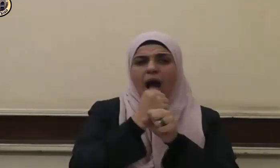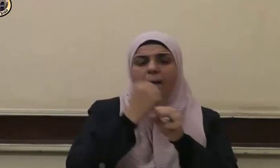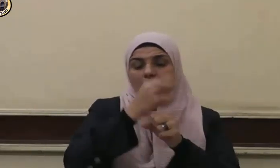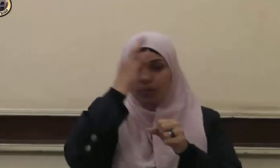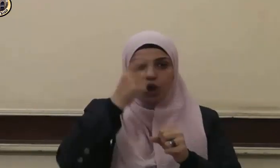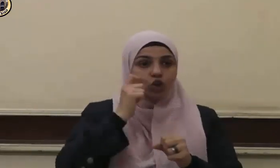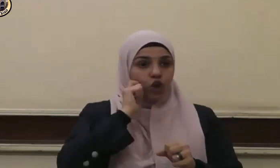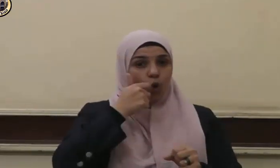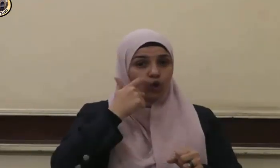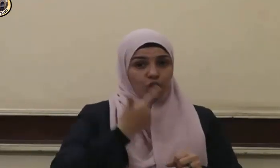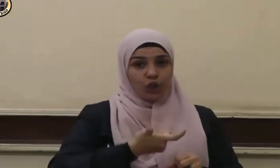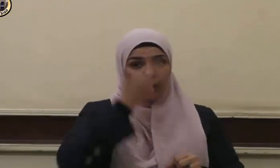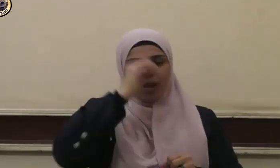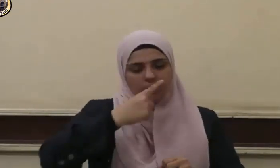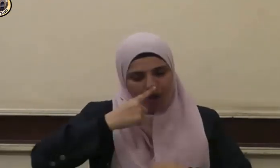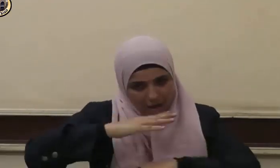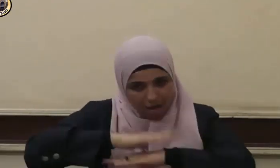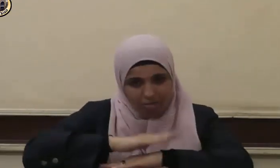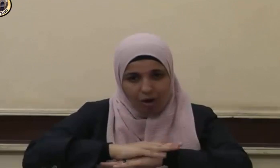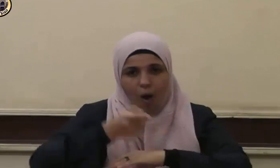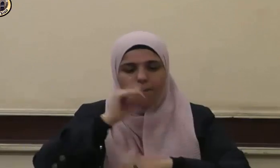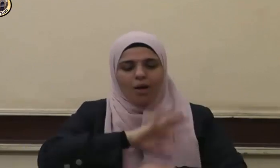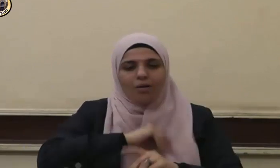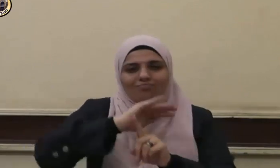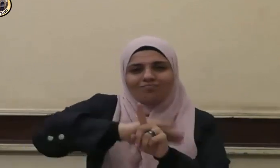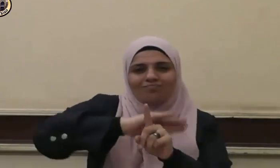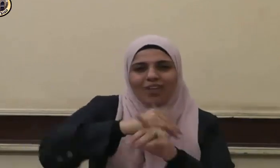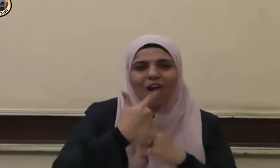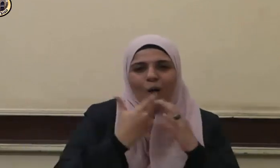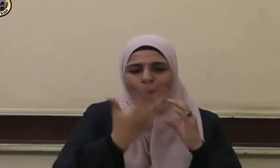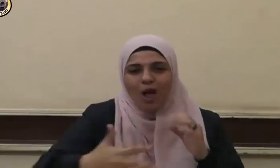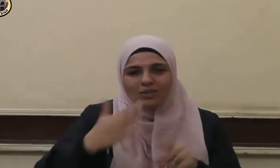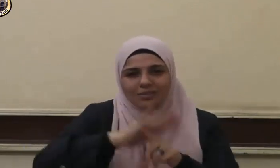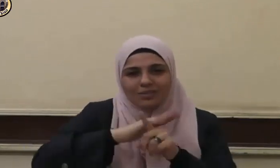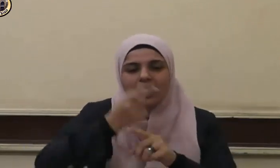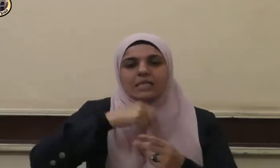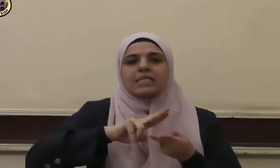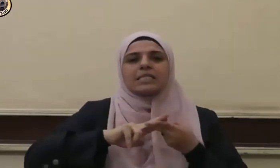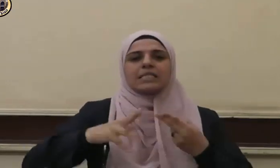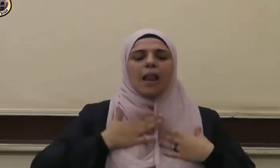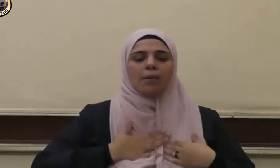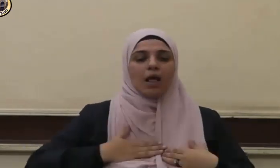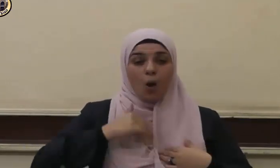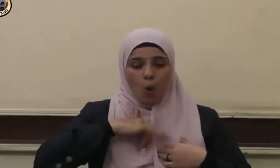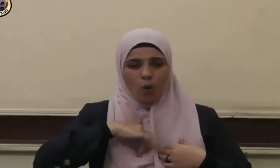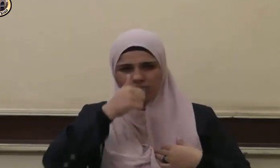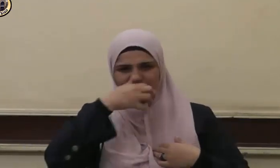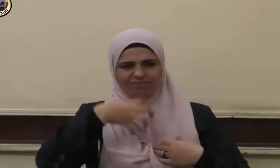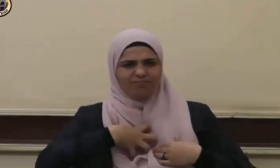كبيرهم ورحمة صغيرهم وسلامة الصدر نحوهم